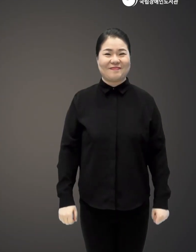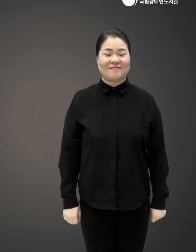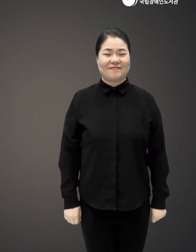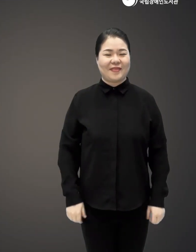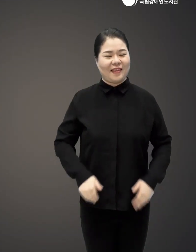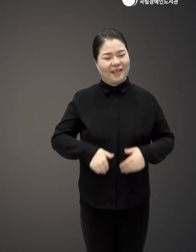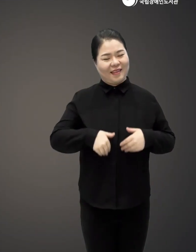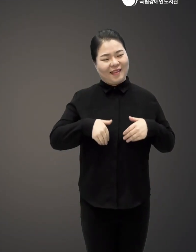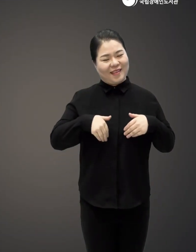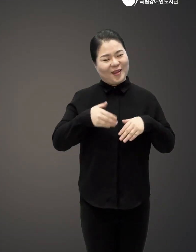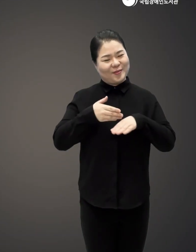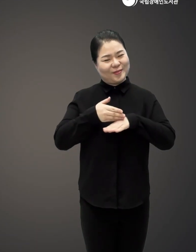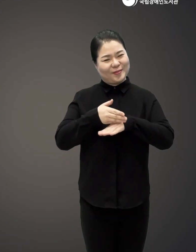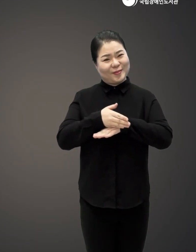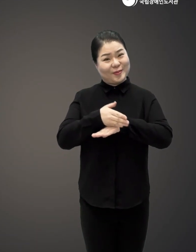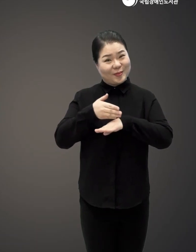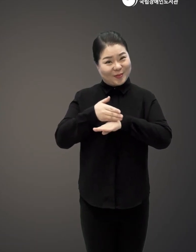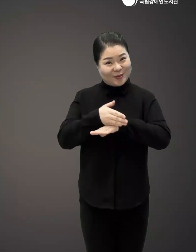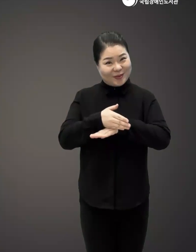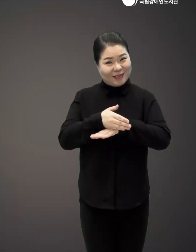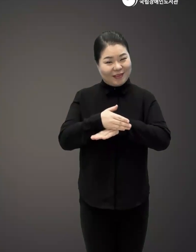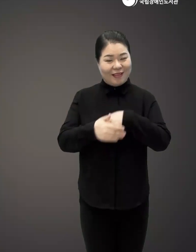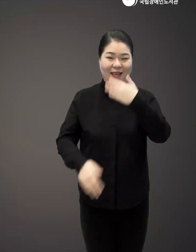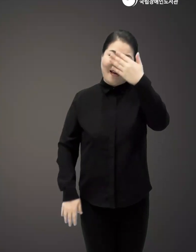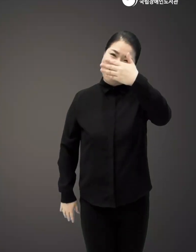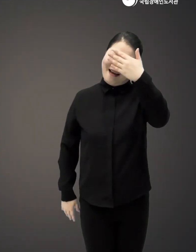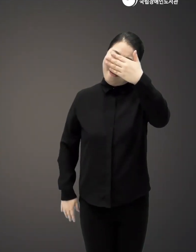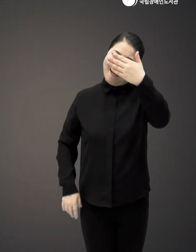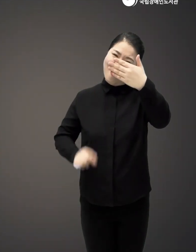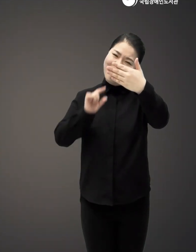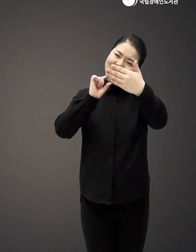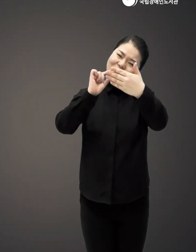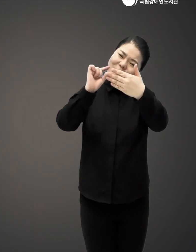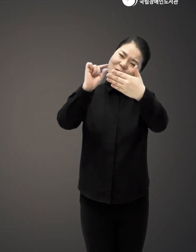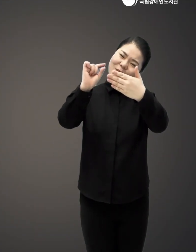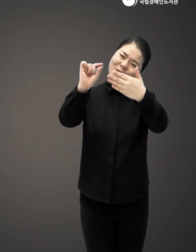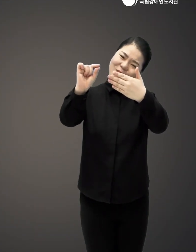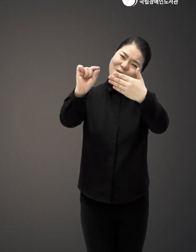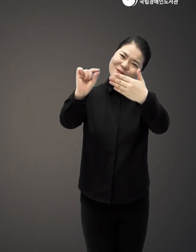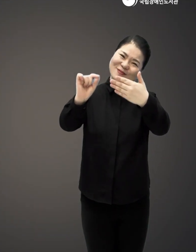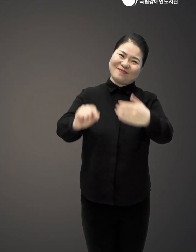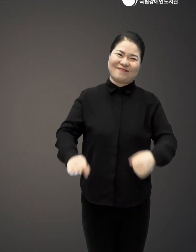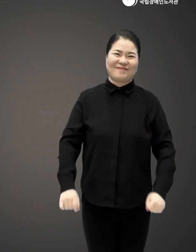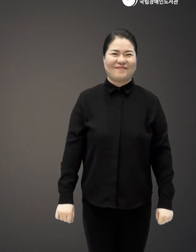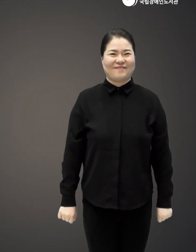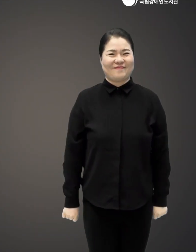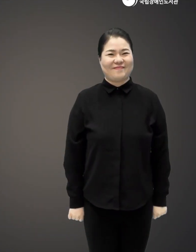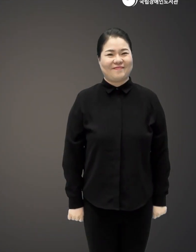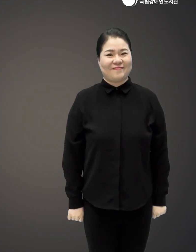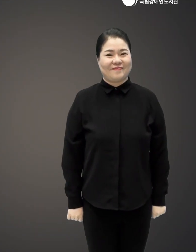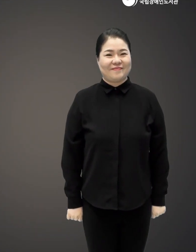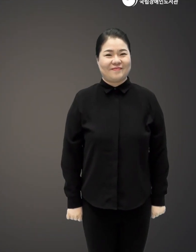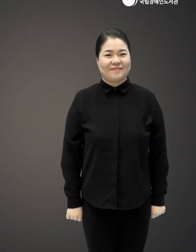따뜻하고 늦이 막하고 아릿하면서도 아득한 것입니다